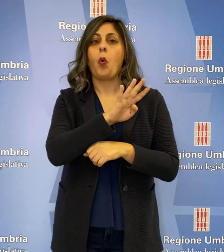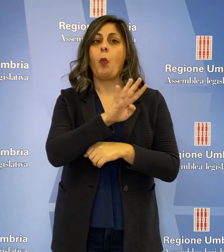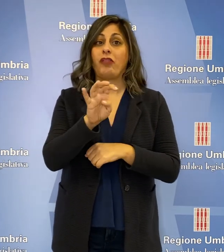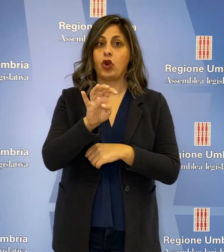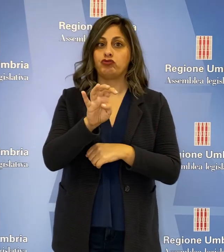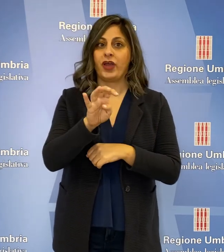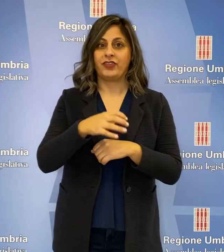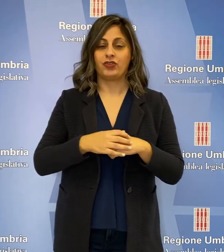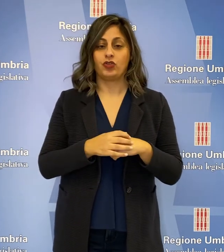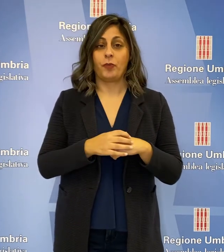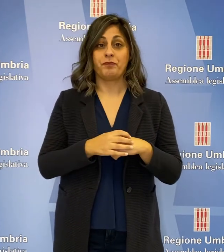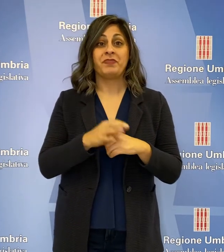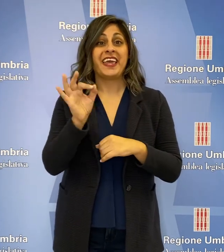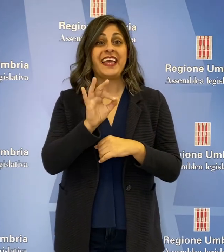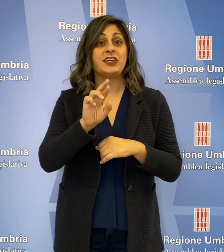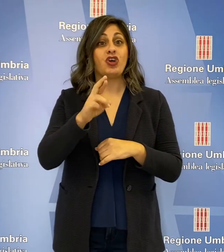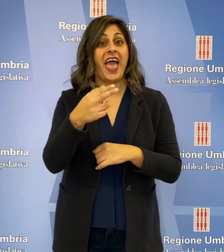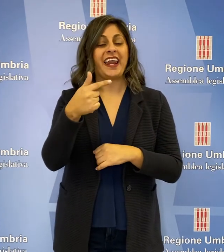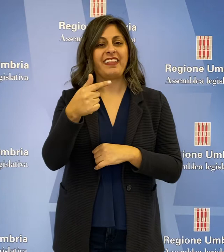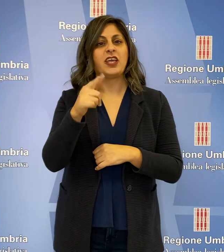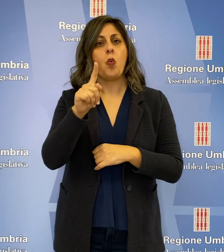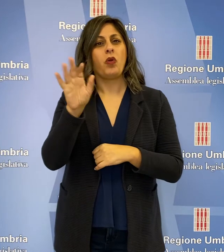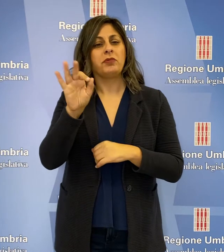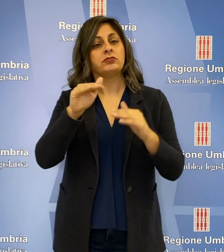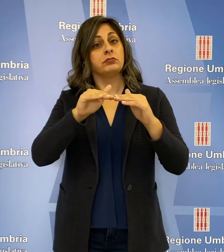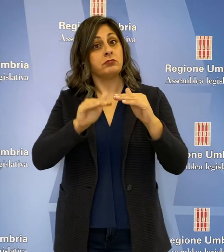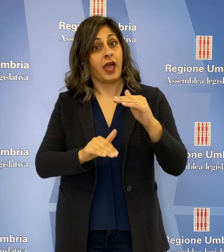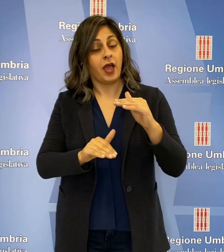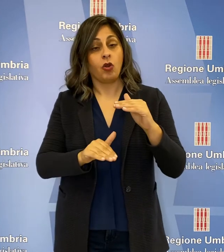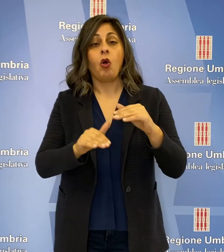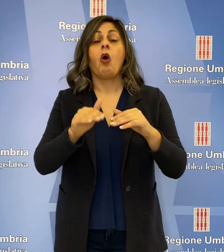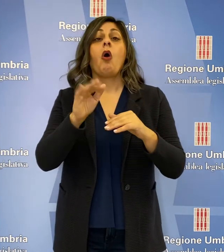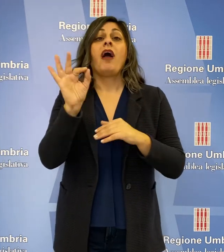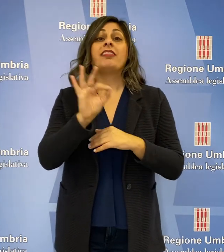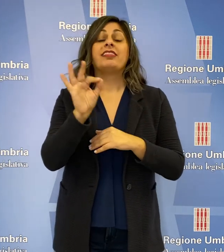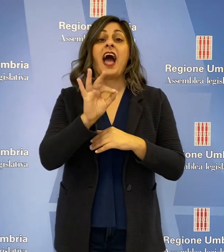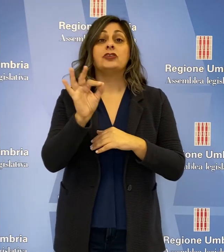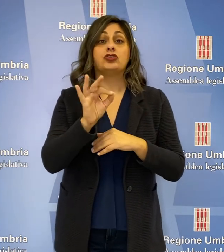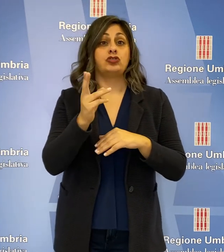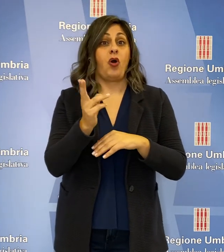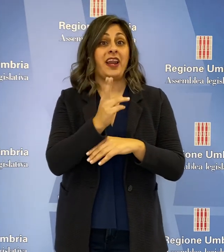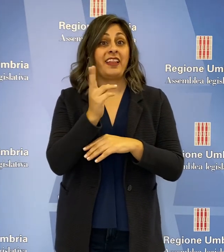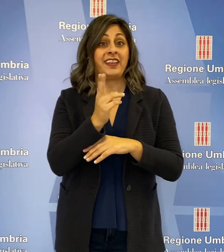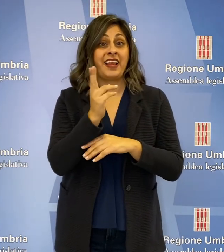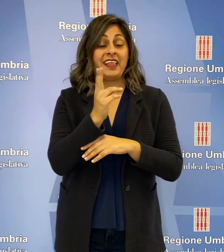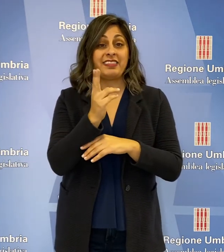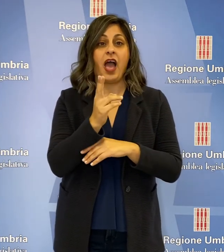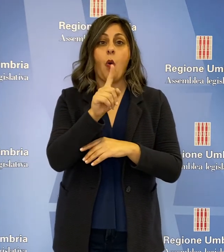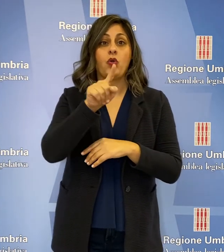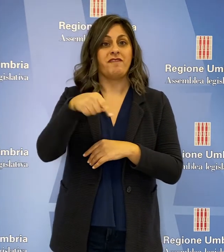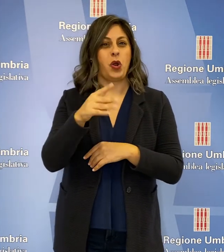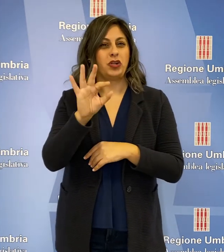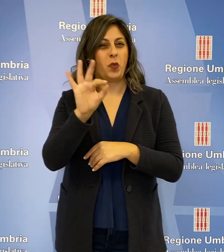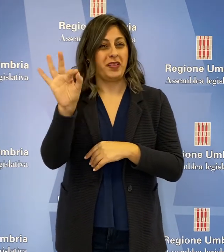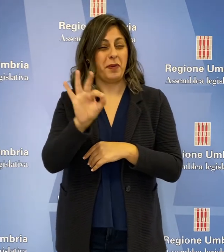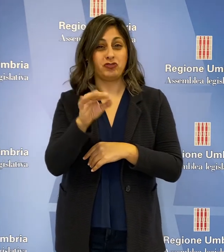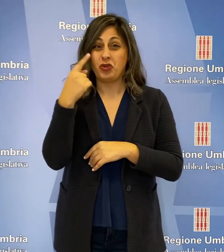400, l'indice RT sotto 1, il tasso di letalità all'1,50%, dato quest